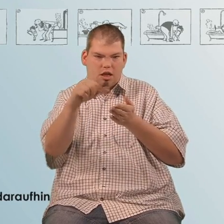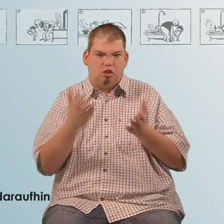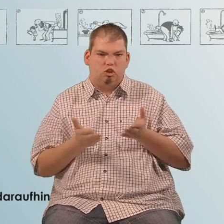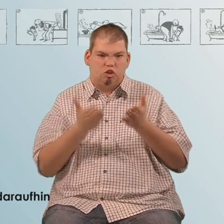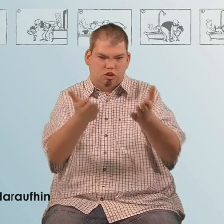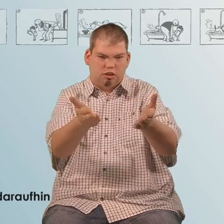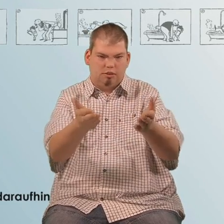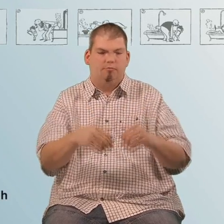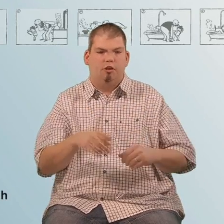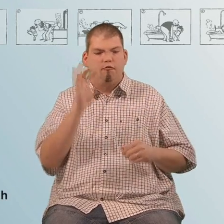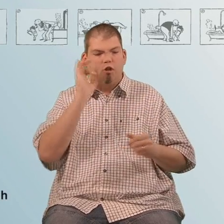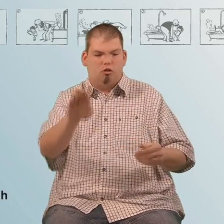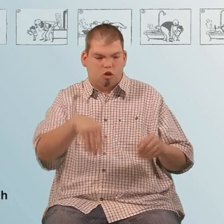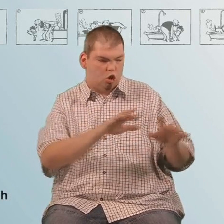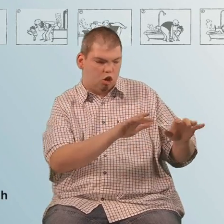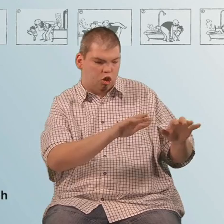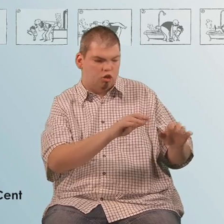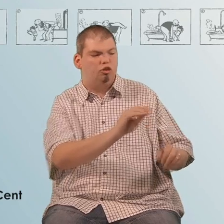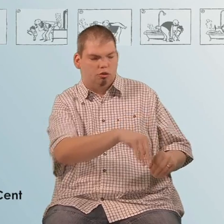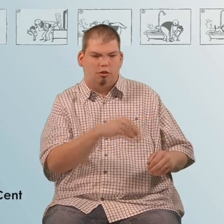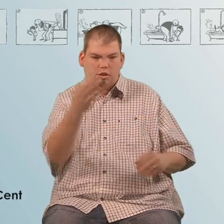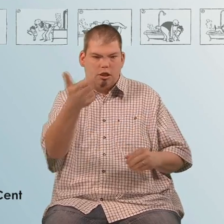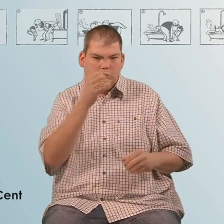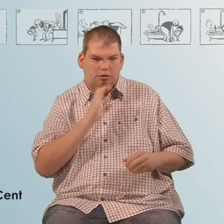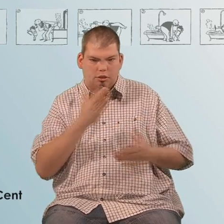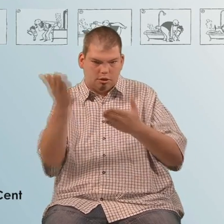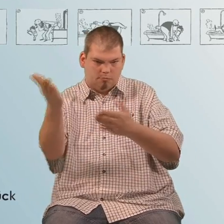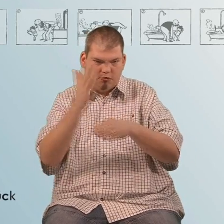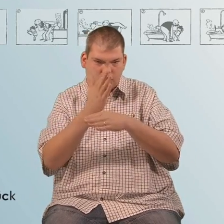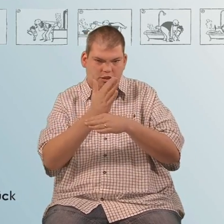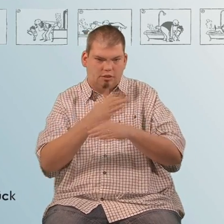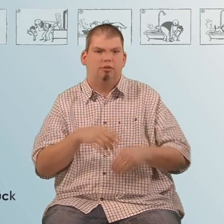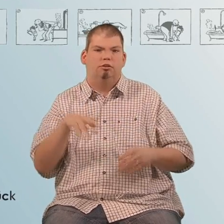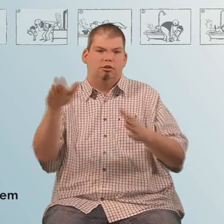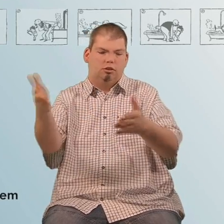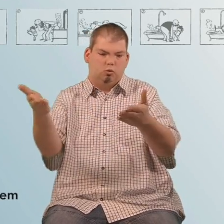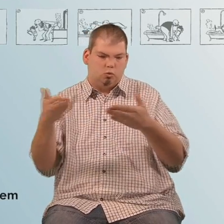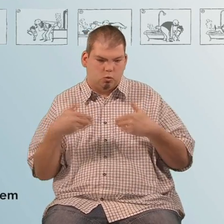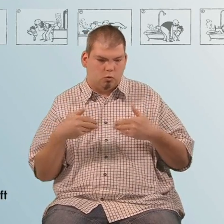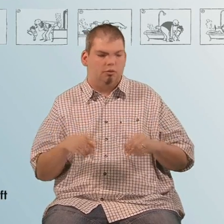Der Vater bezahlt daraufhin 5 Euro für das Buch, bekommt einen Sein Wechselgeld zurück und verlässt mit dem Sohn das Geschäft.